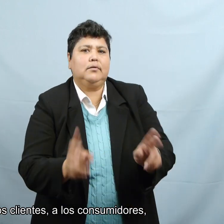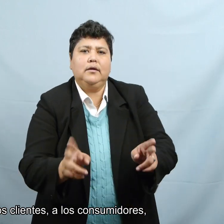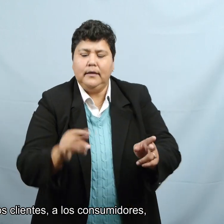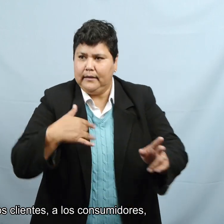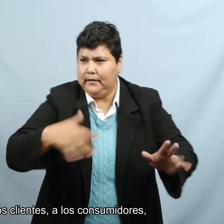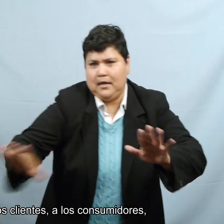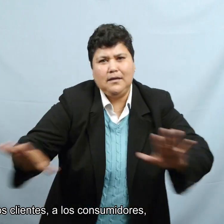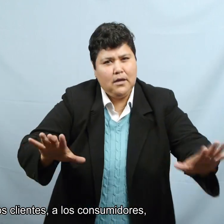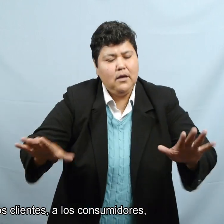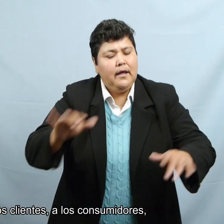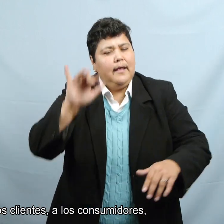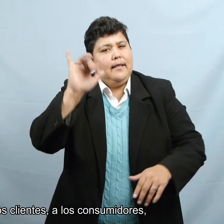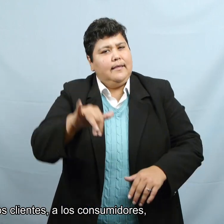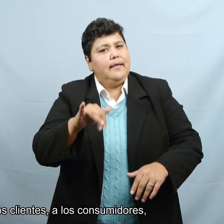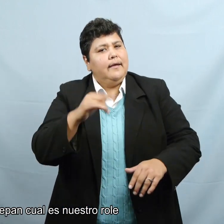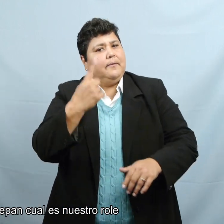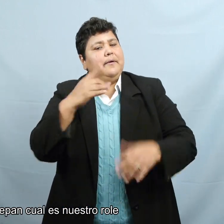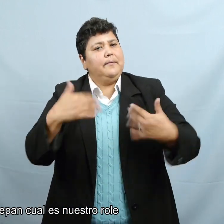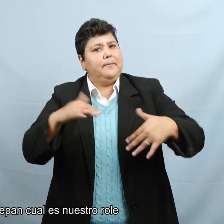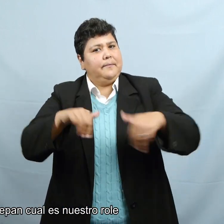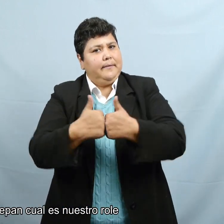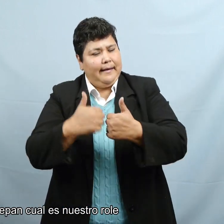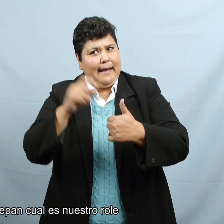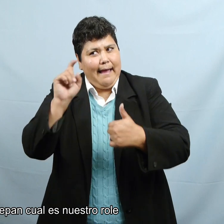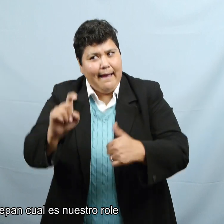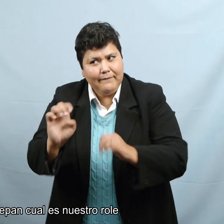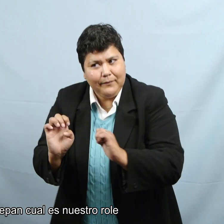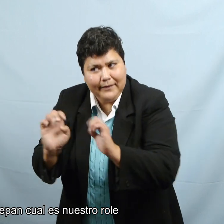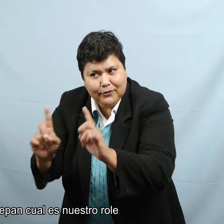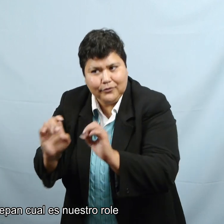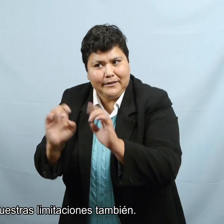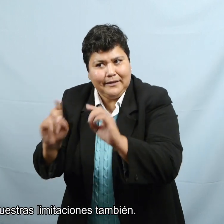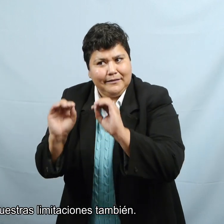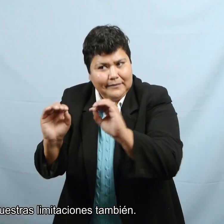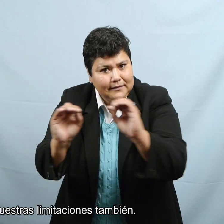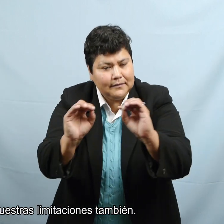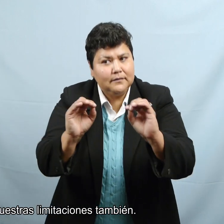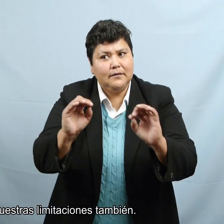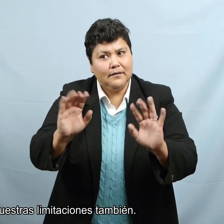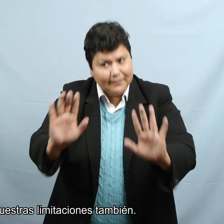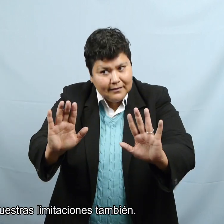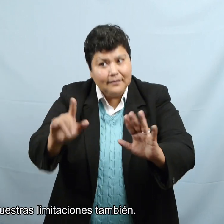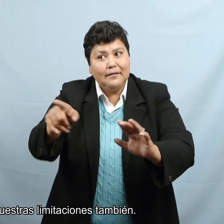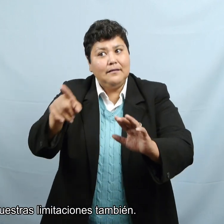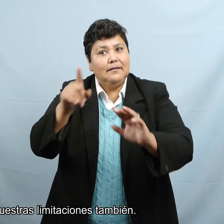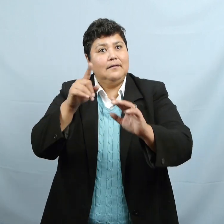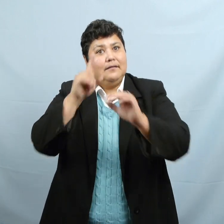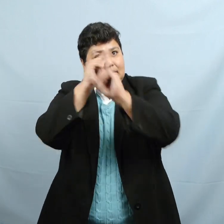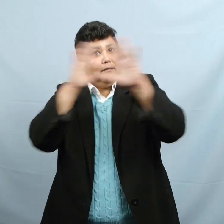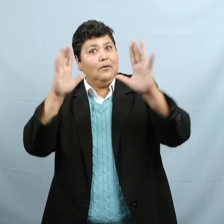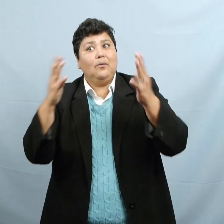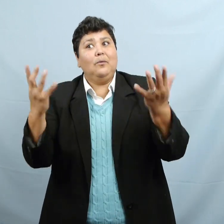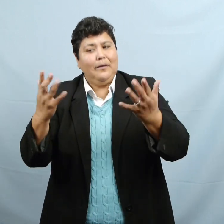a los clientes, a los consumidores, para que sepan cuál es nuestro rol. Y cuáles son nuestras limitaciones también.